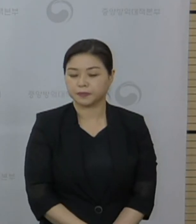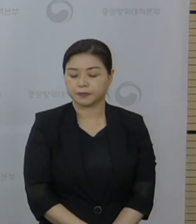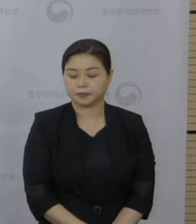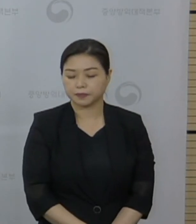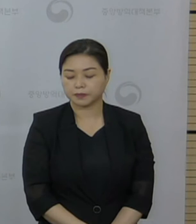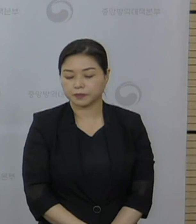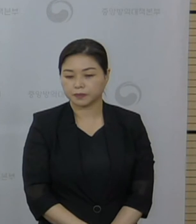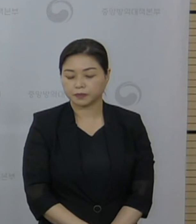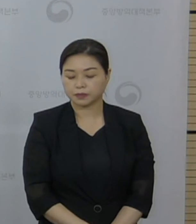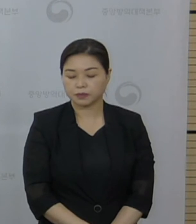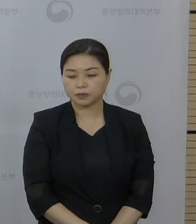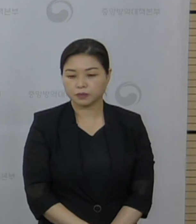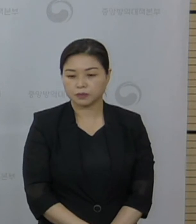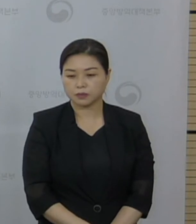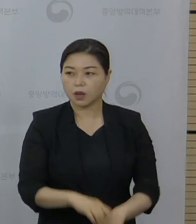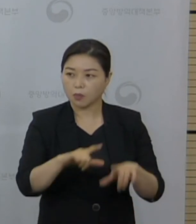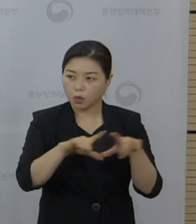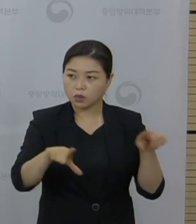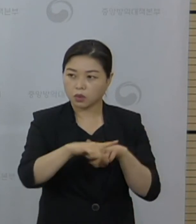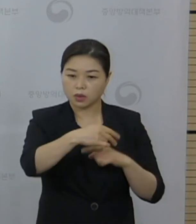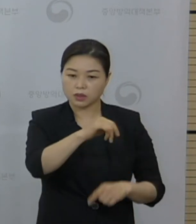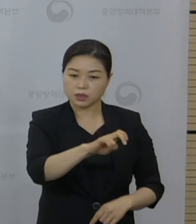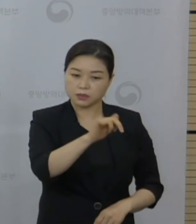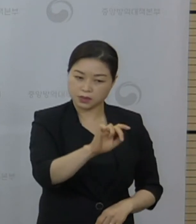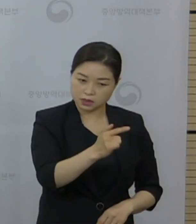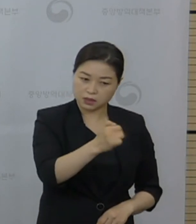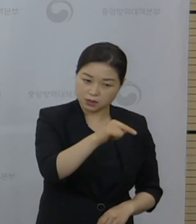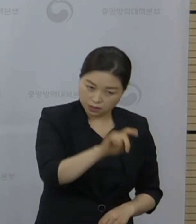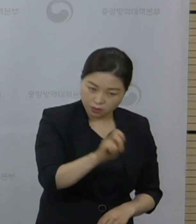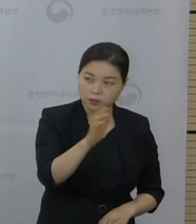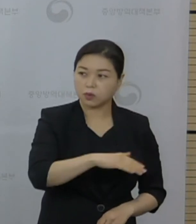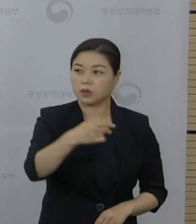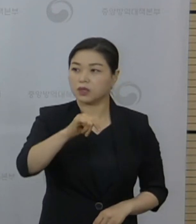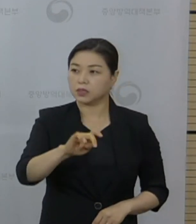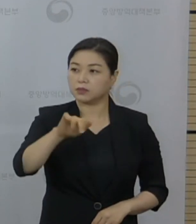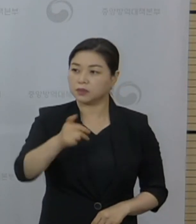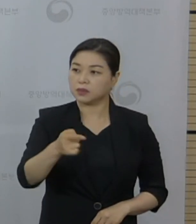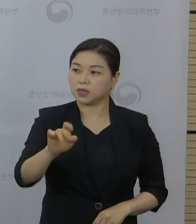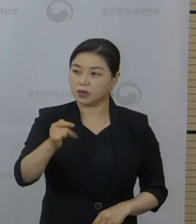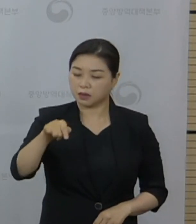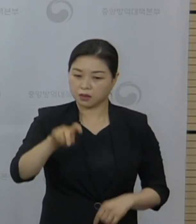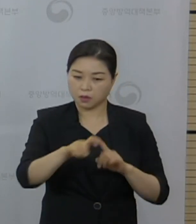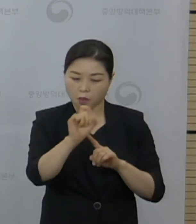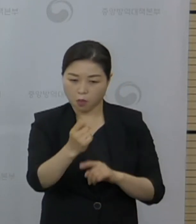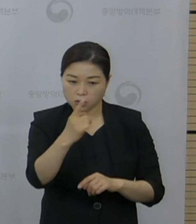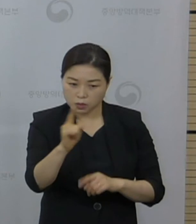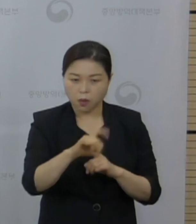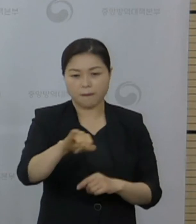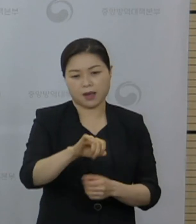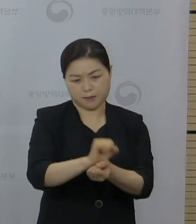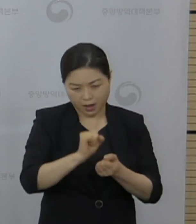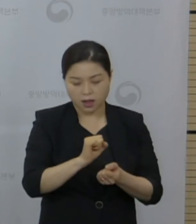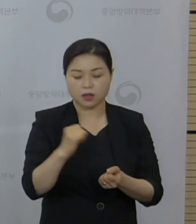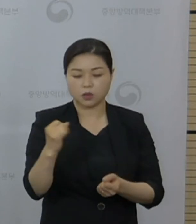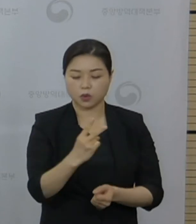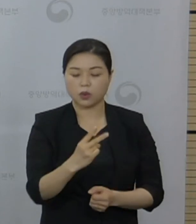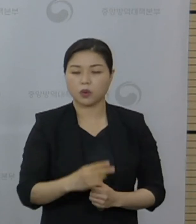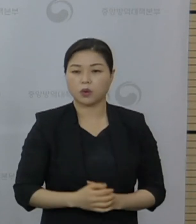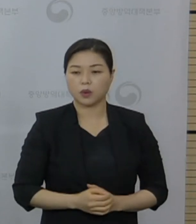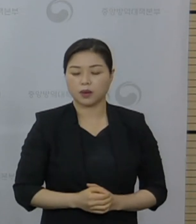네 일반적인 심남념이나 심남념의 주요 원인은 바이러스나 그 다음에 이제